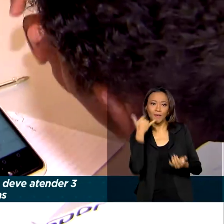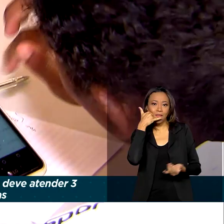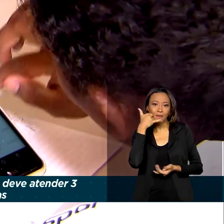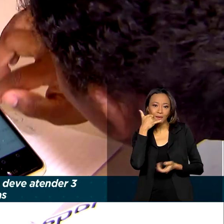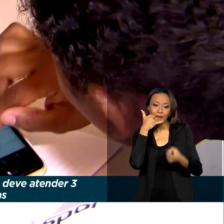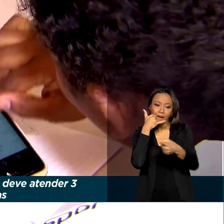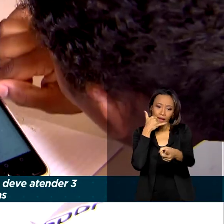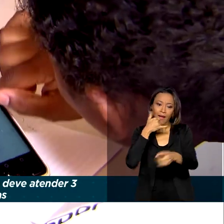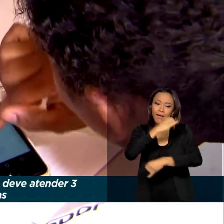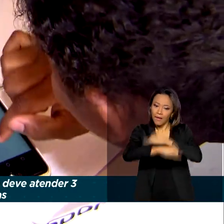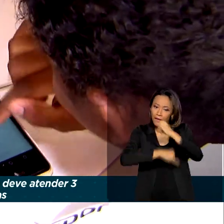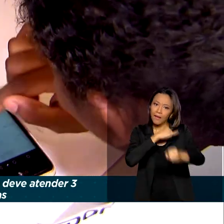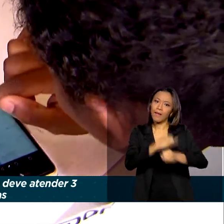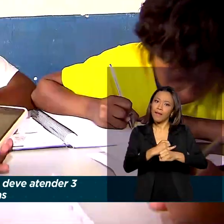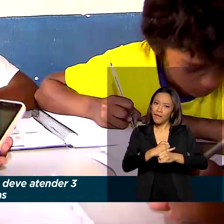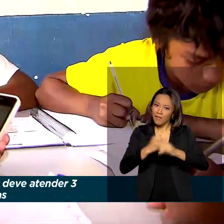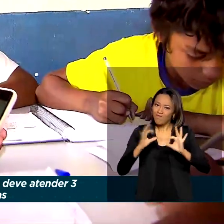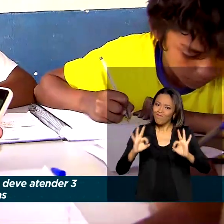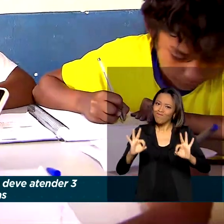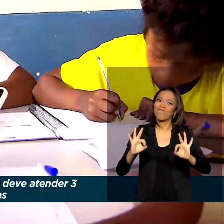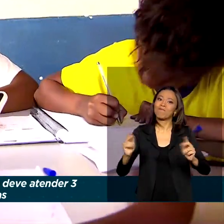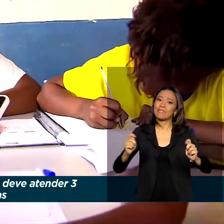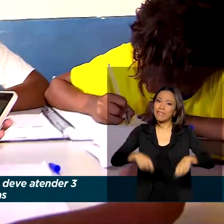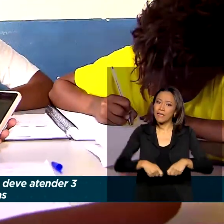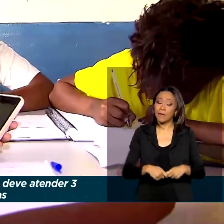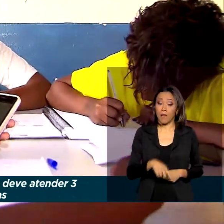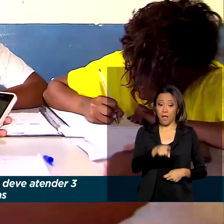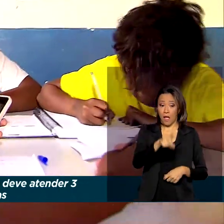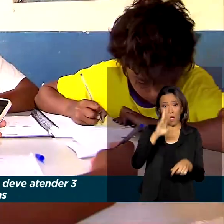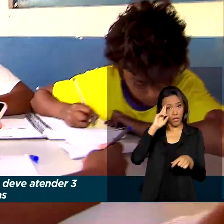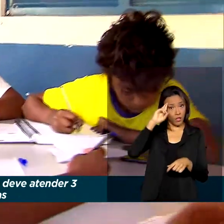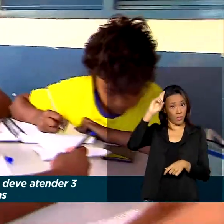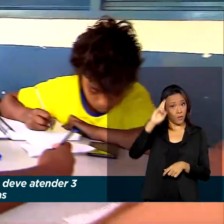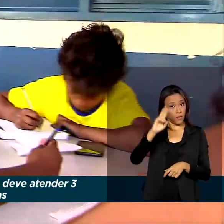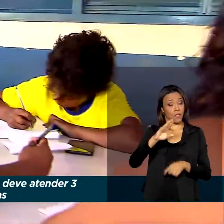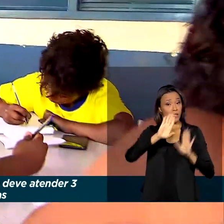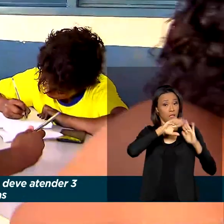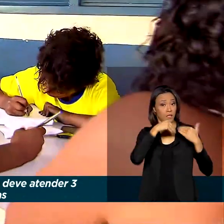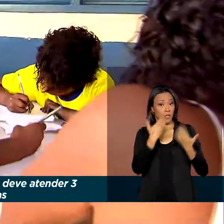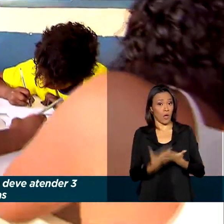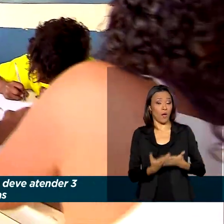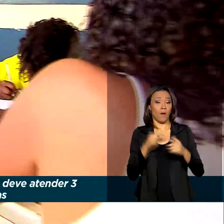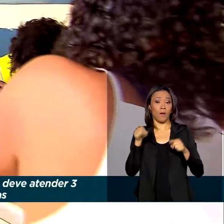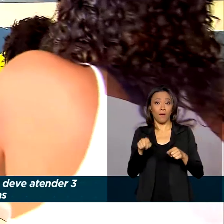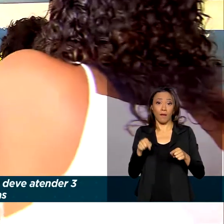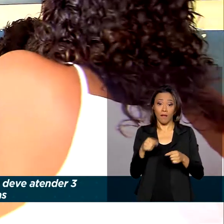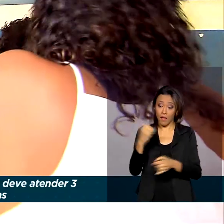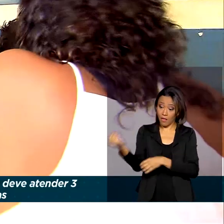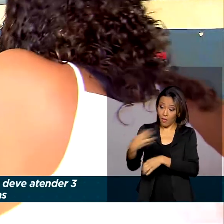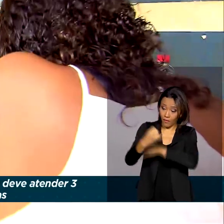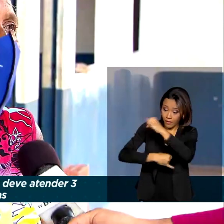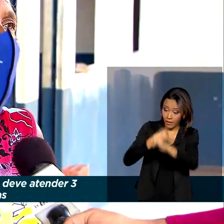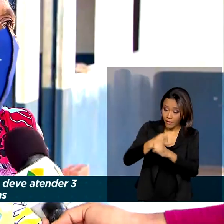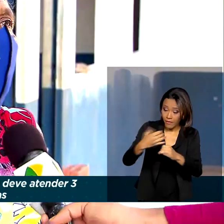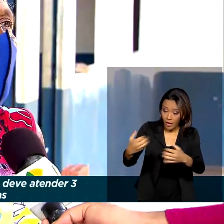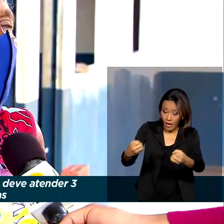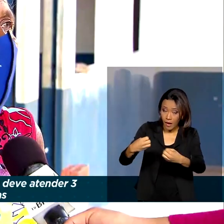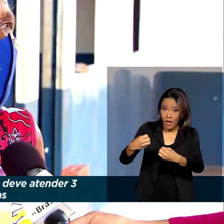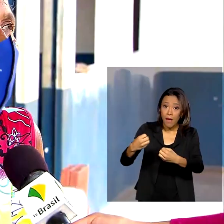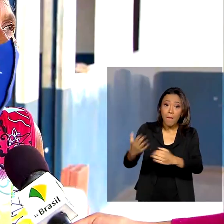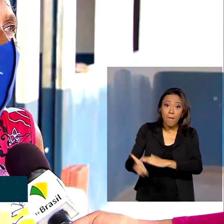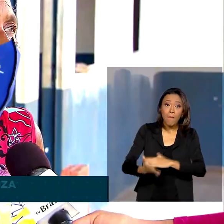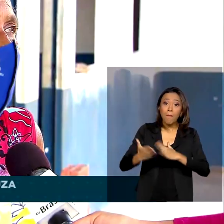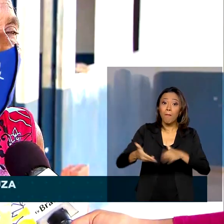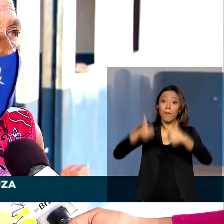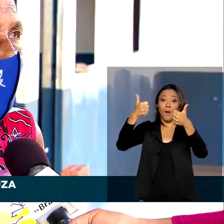e uma conexão de qualidade. Para a diretora da escola, a nova internet deve melhorar a qualidade do ensino. Eles vão ter